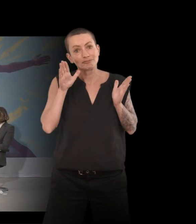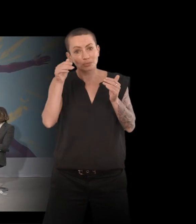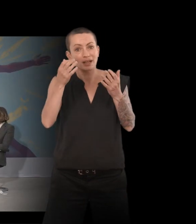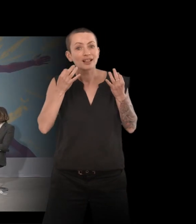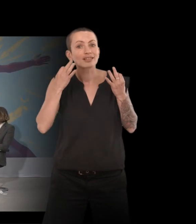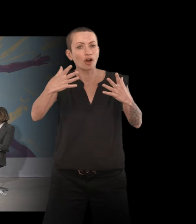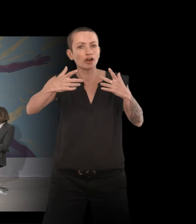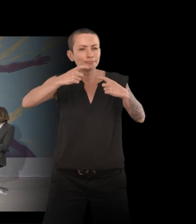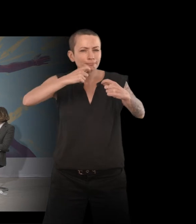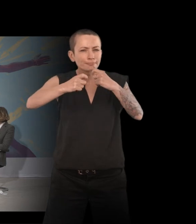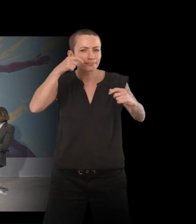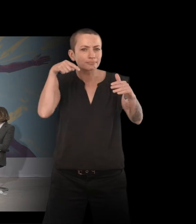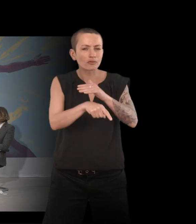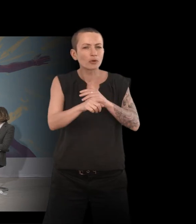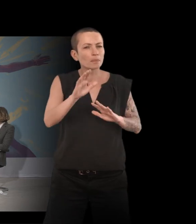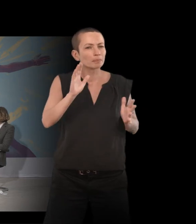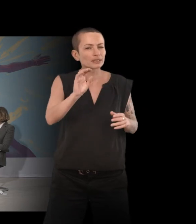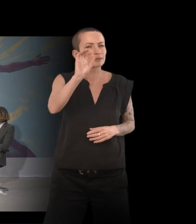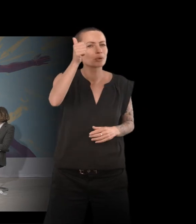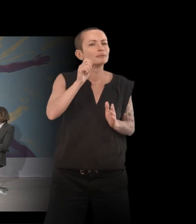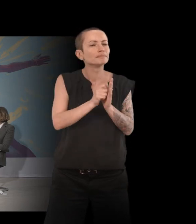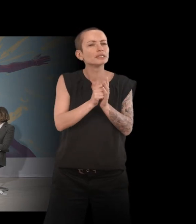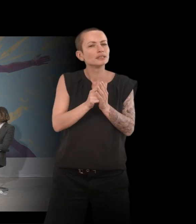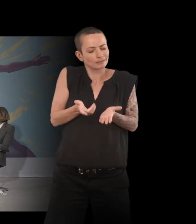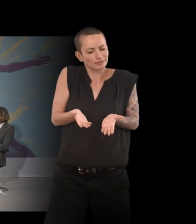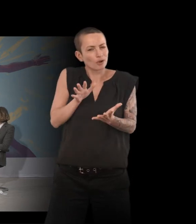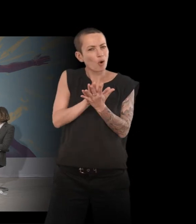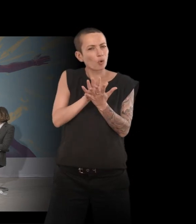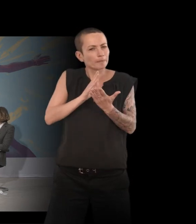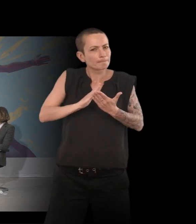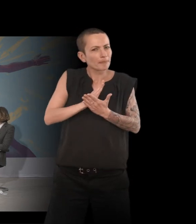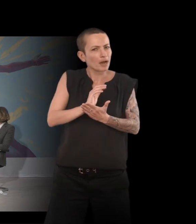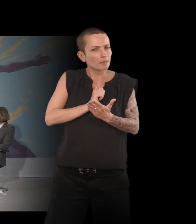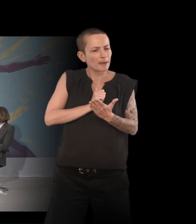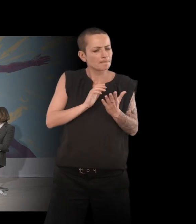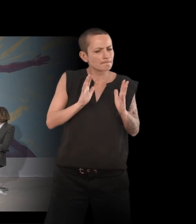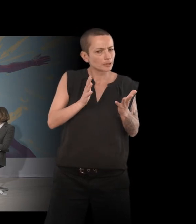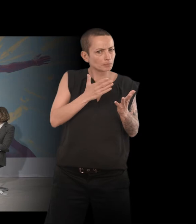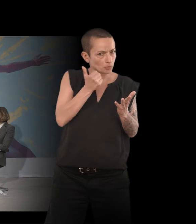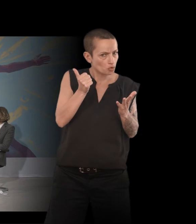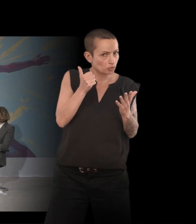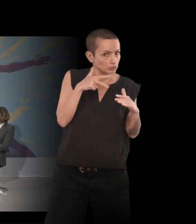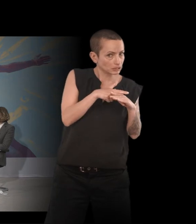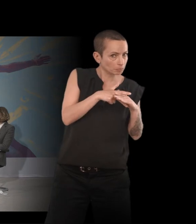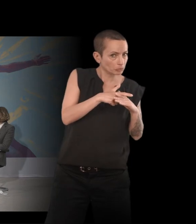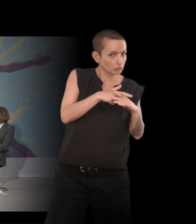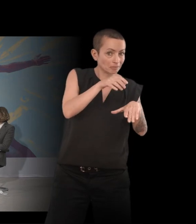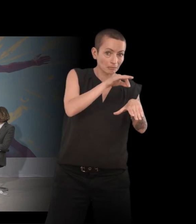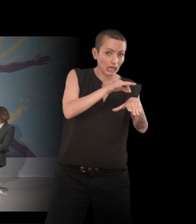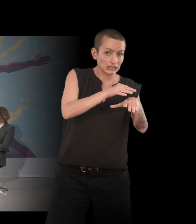'approfondir. Mais peut-être la première chose, en préparant la table ronde, je me demandais est-ce qu'on devrait commencer par parler de la maladie ou bien